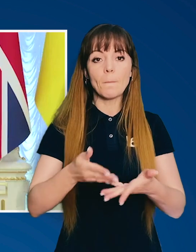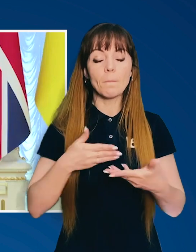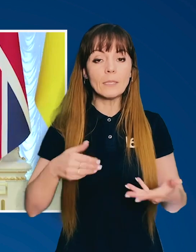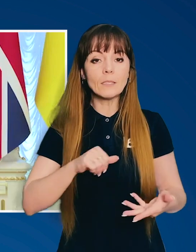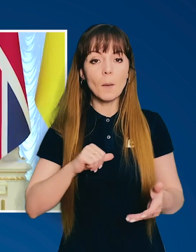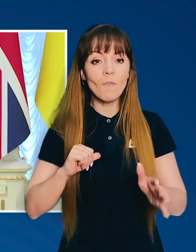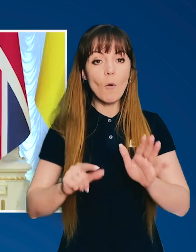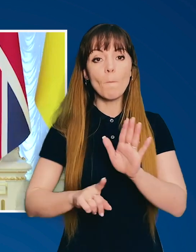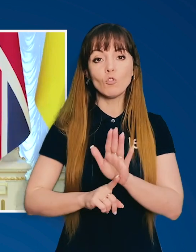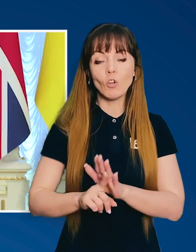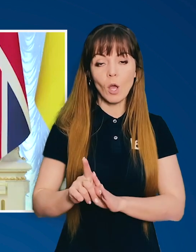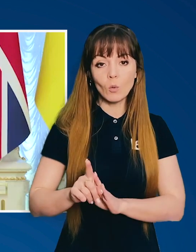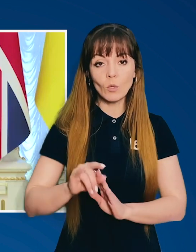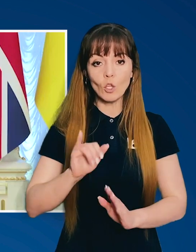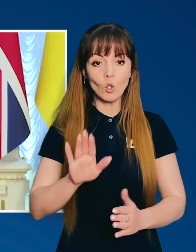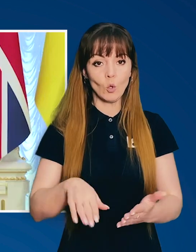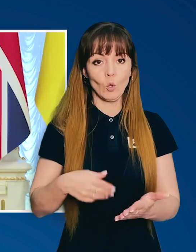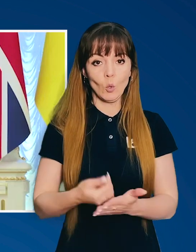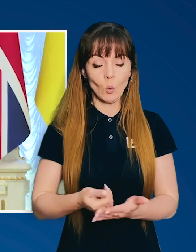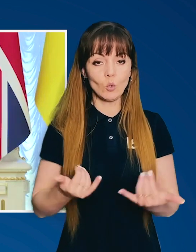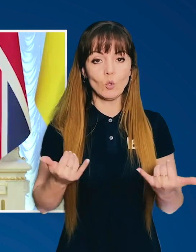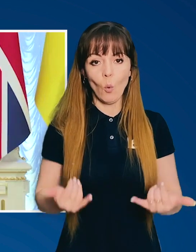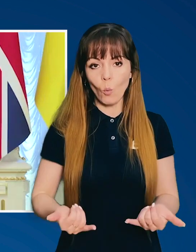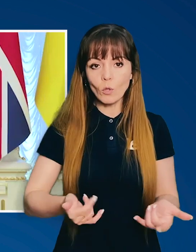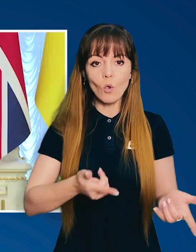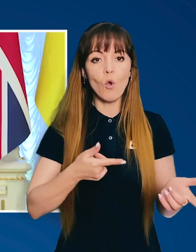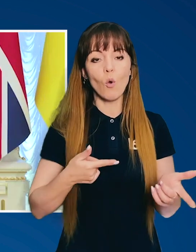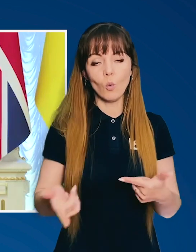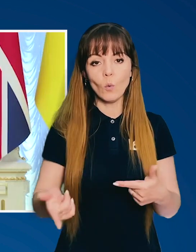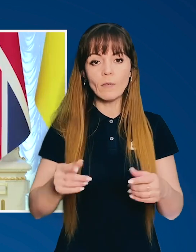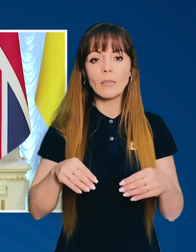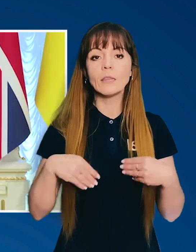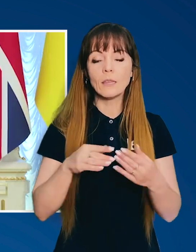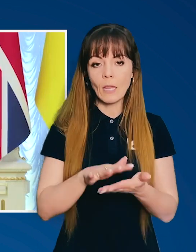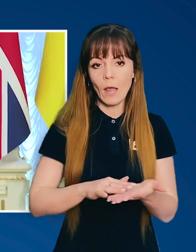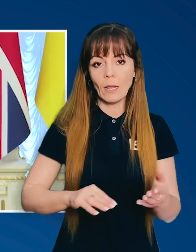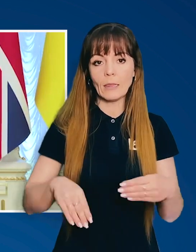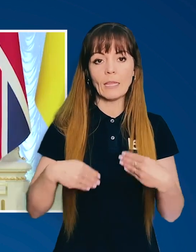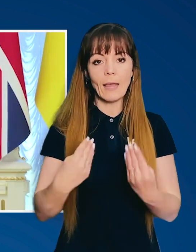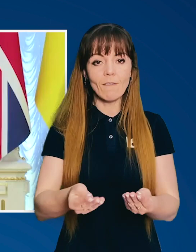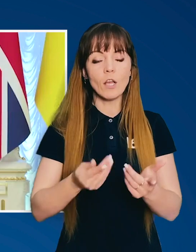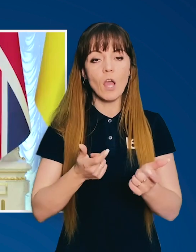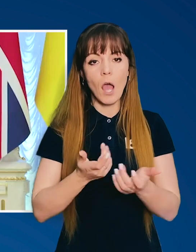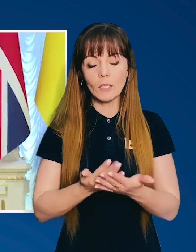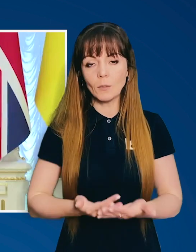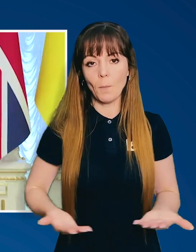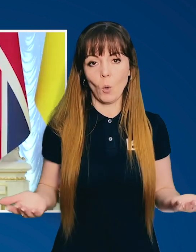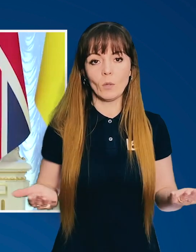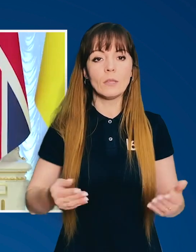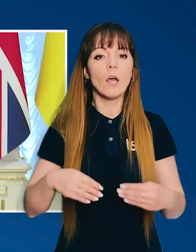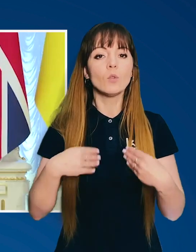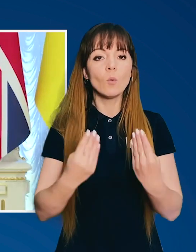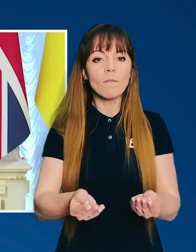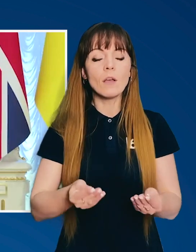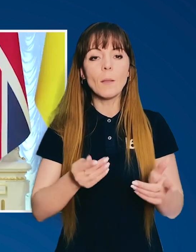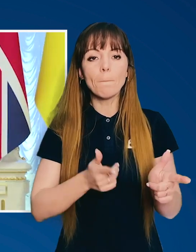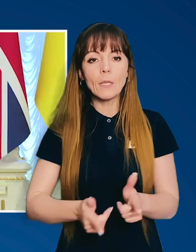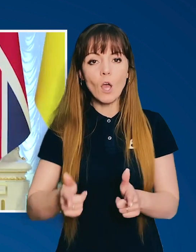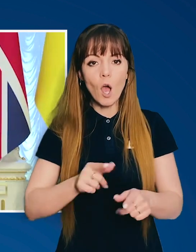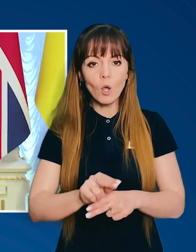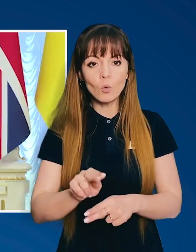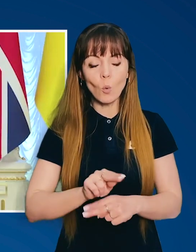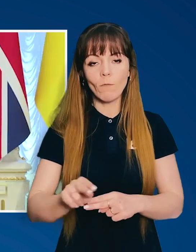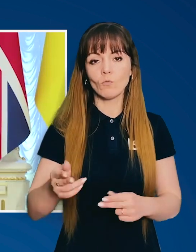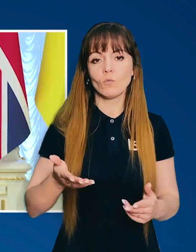І ми від самого початку і до сьогодні готові далі надавати озброєння,